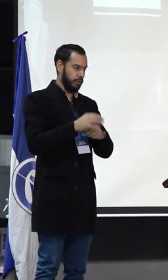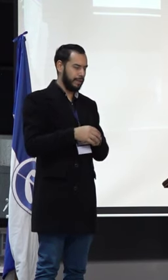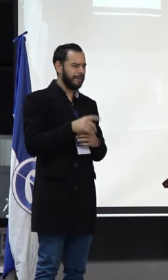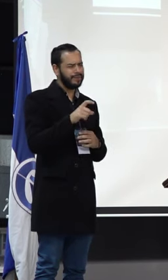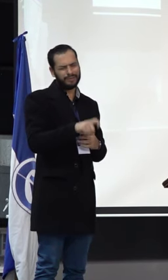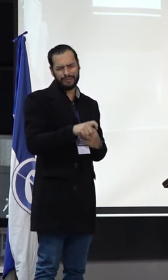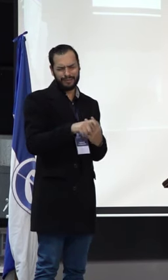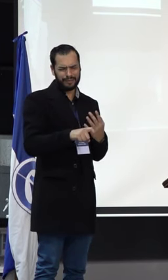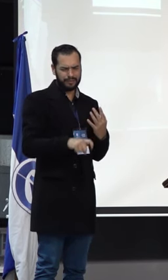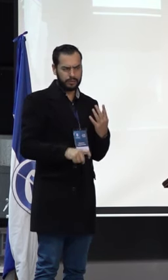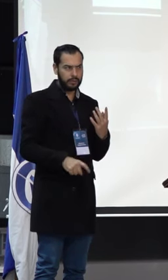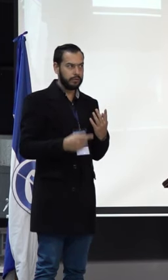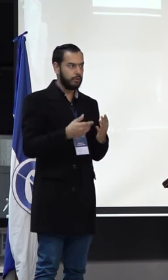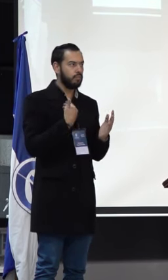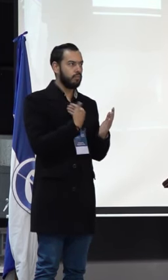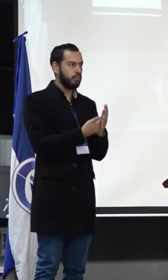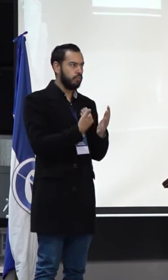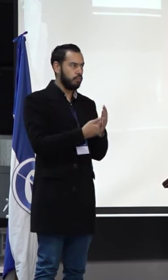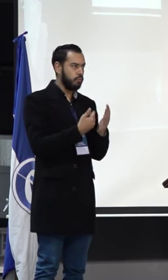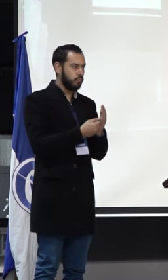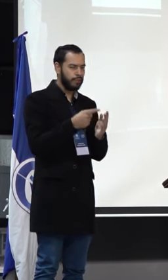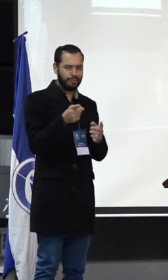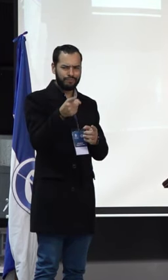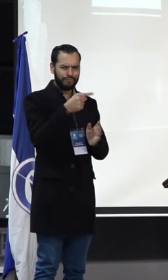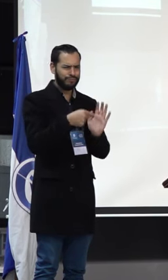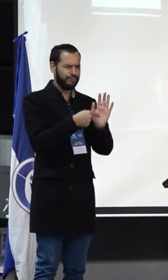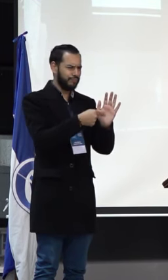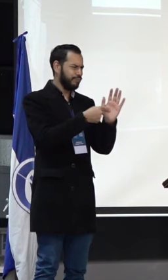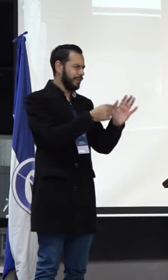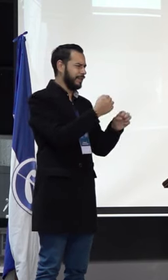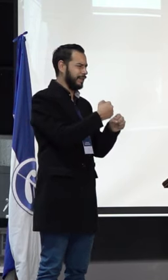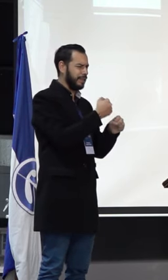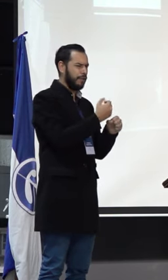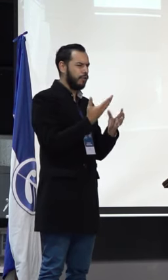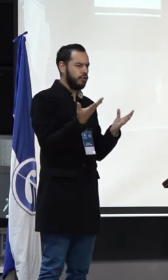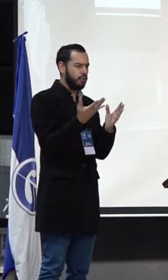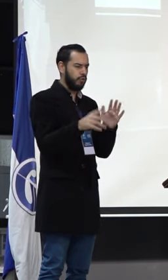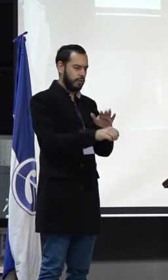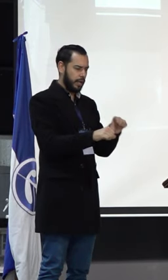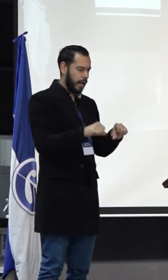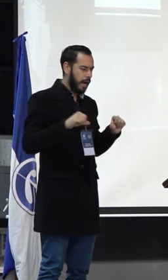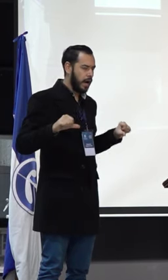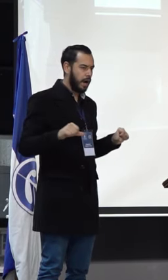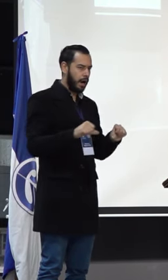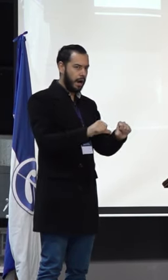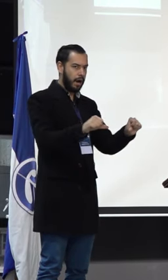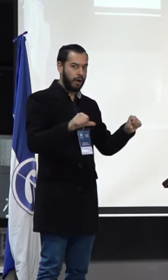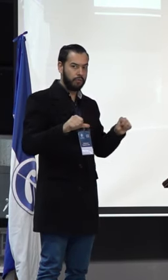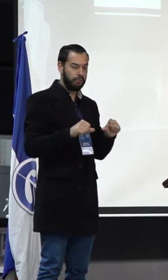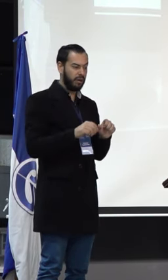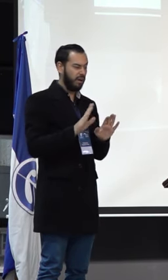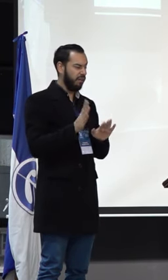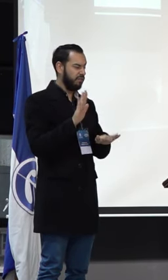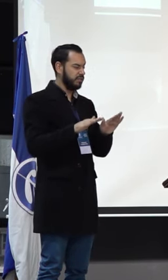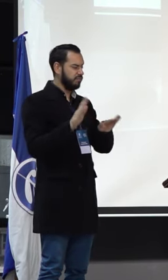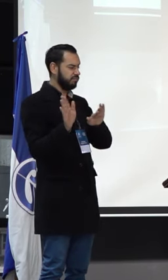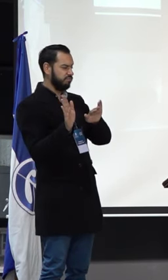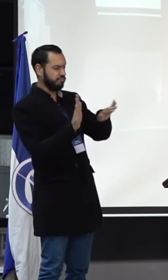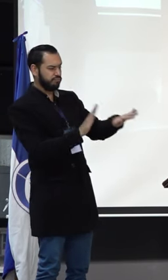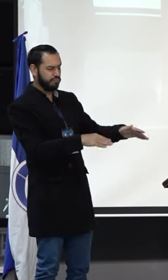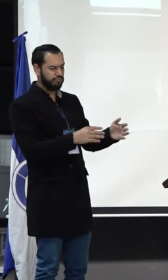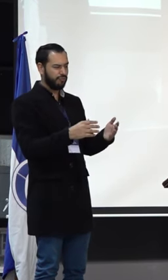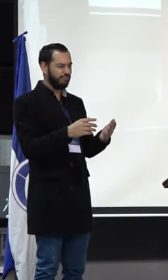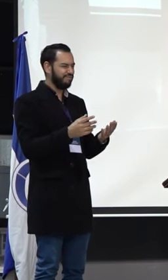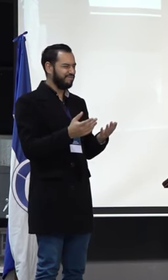necesario mostrar y evidenciar la cantidad de trabajos que los maestros realizamos en el aula y que muchas veces quedan olvidados o desdibujados